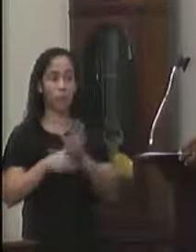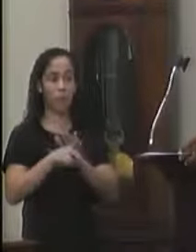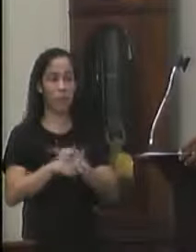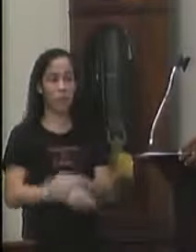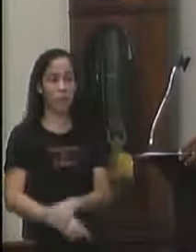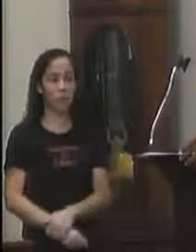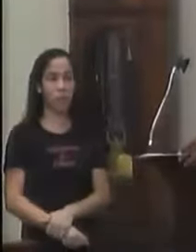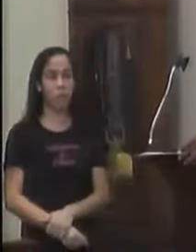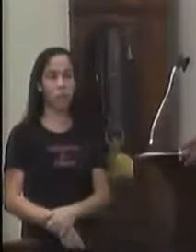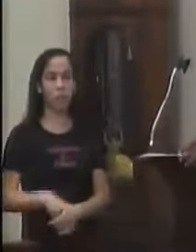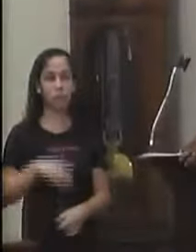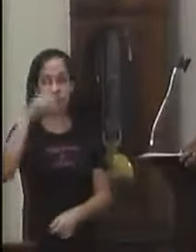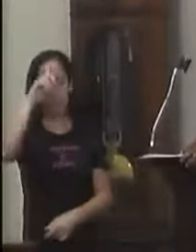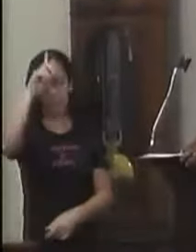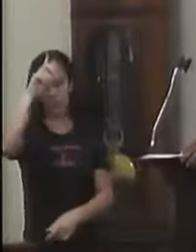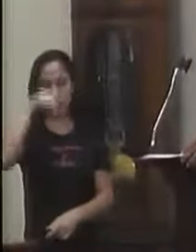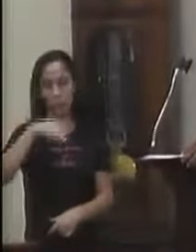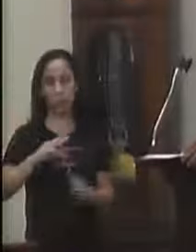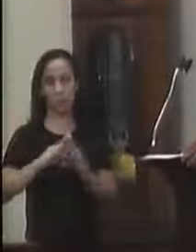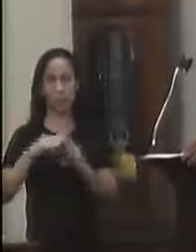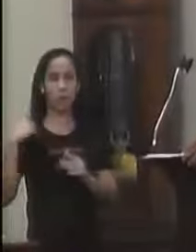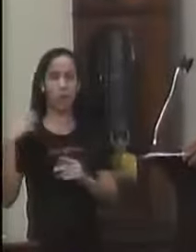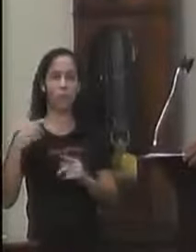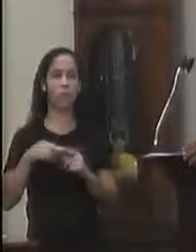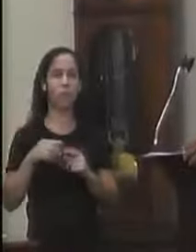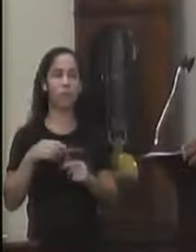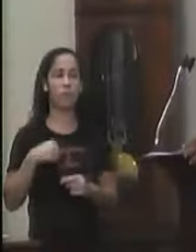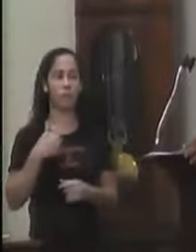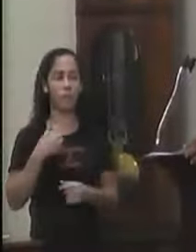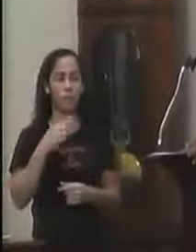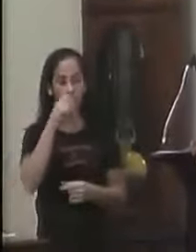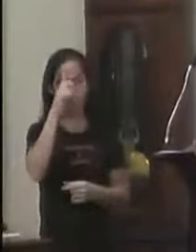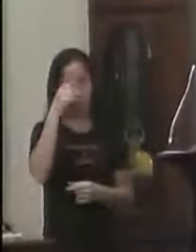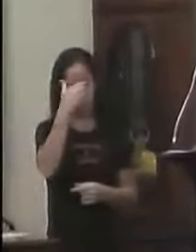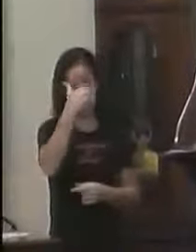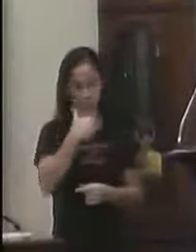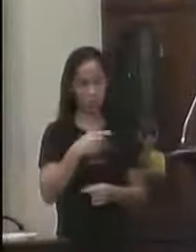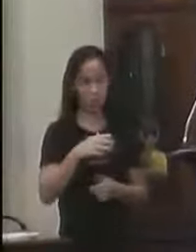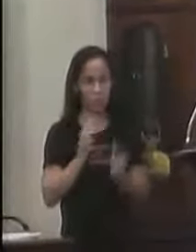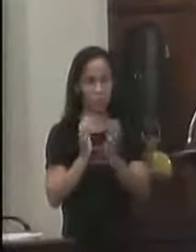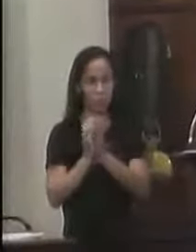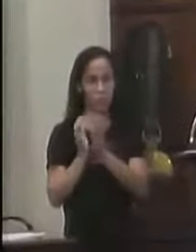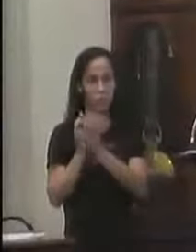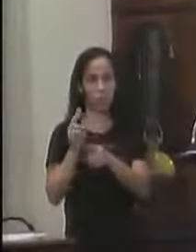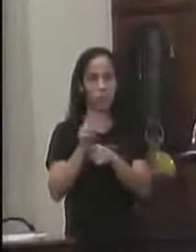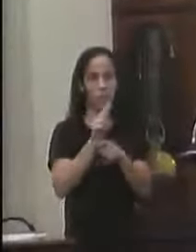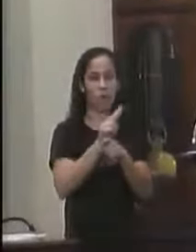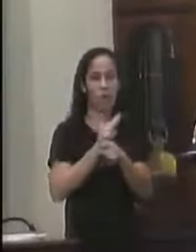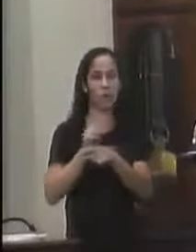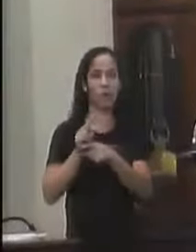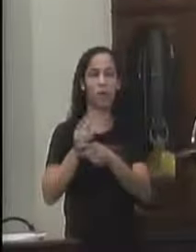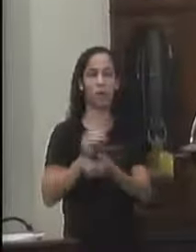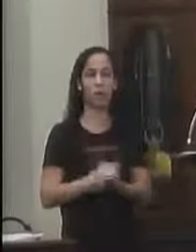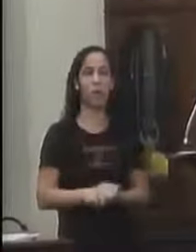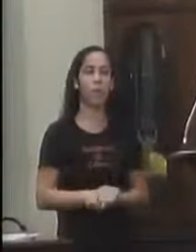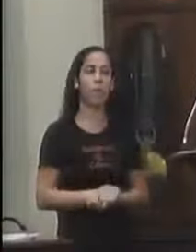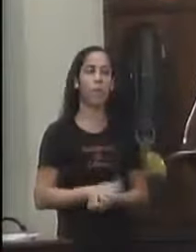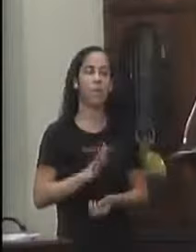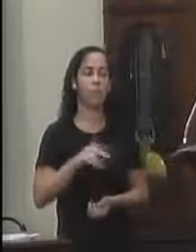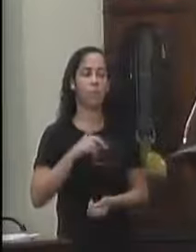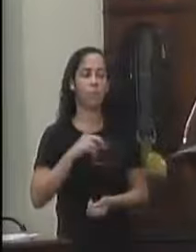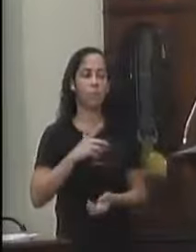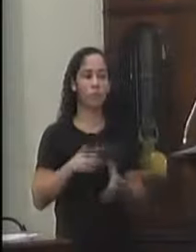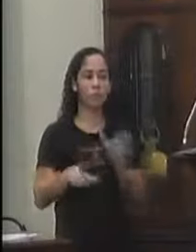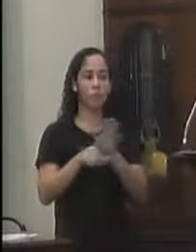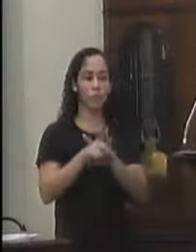Que é de autoria Dessa casa Né De minha autoria Com os grupos De proteção Que já existe